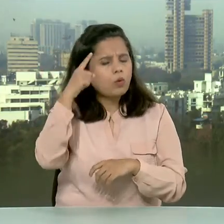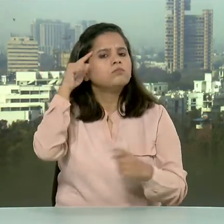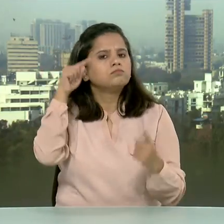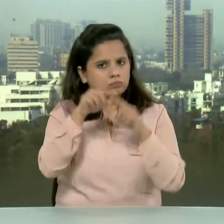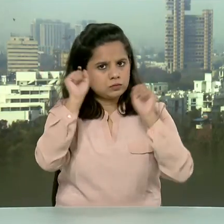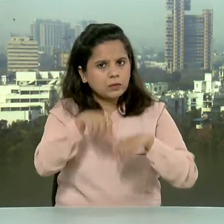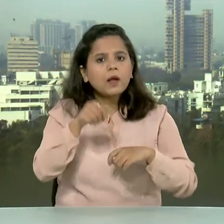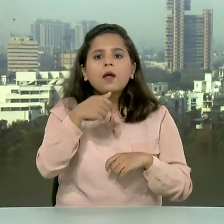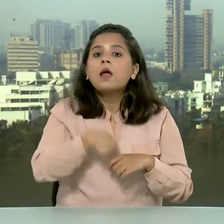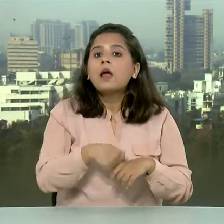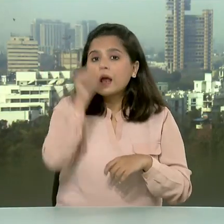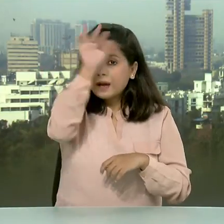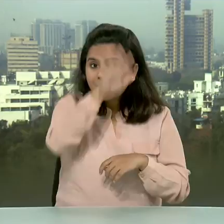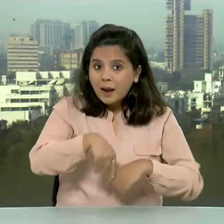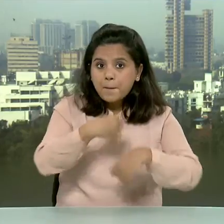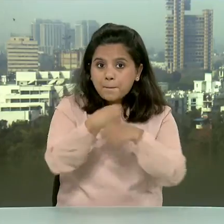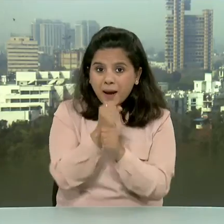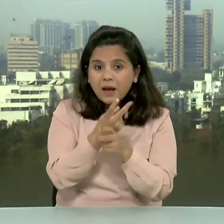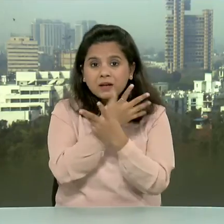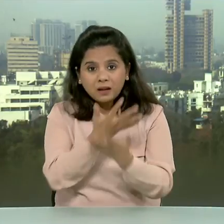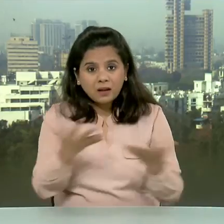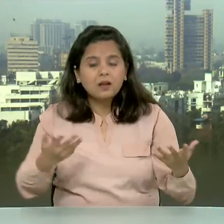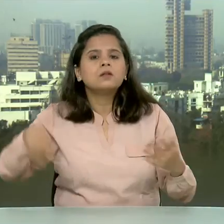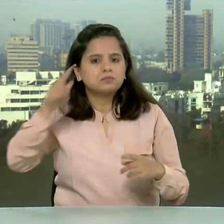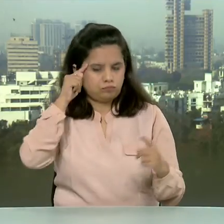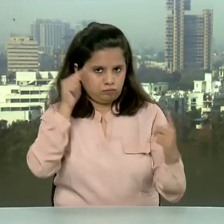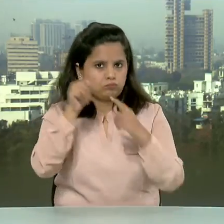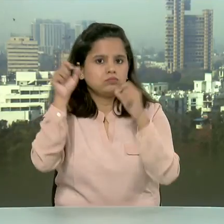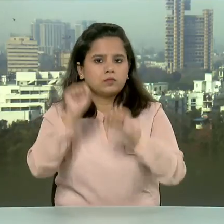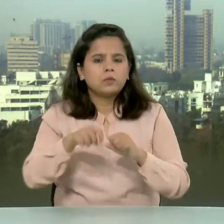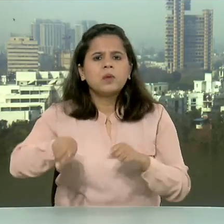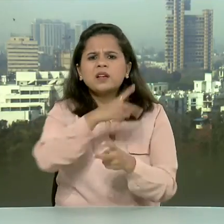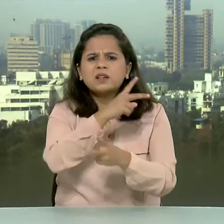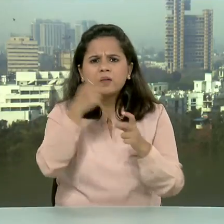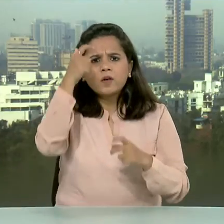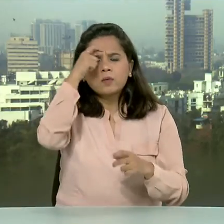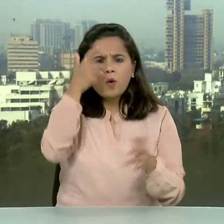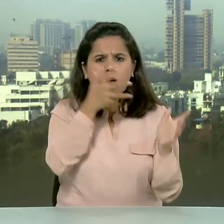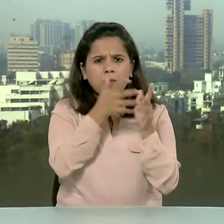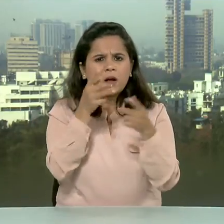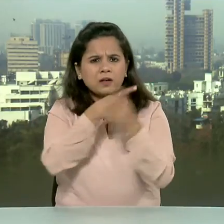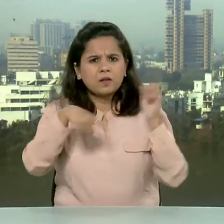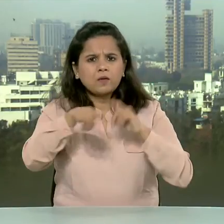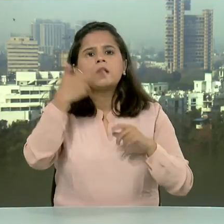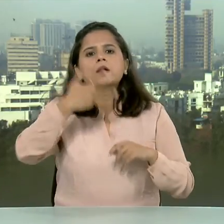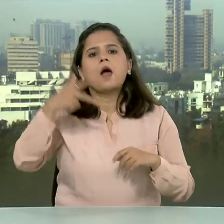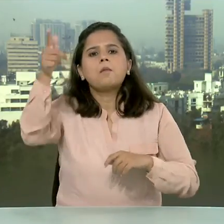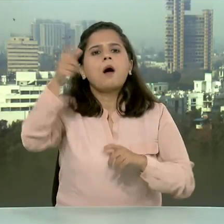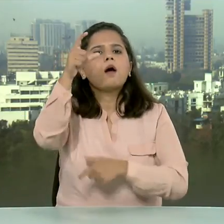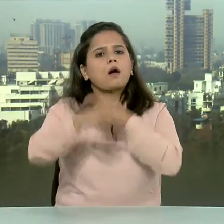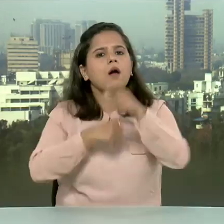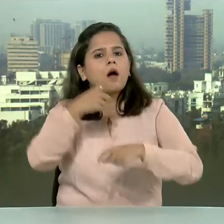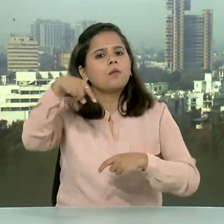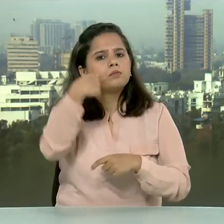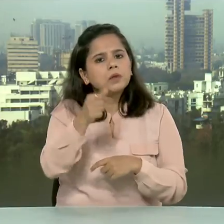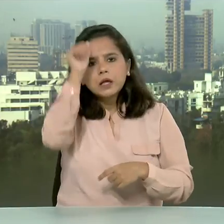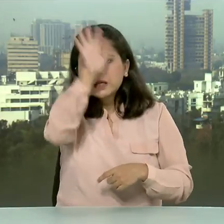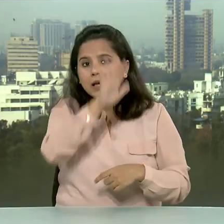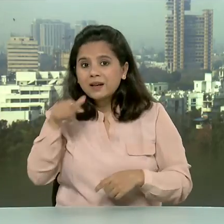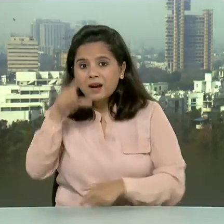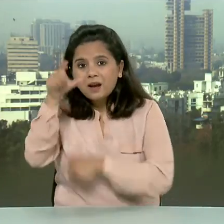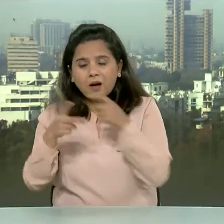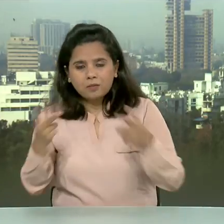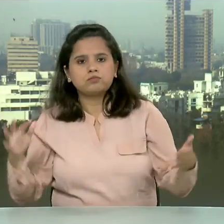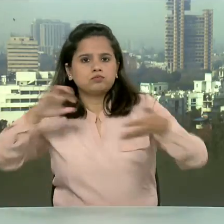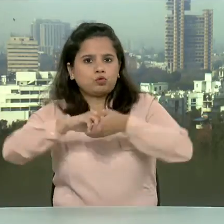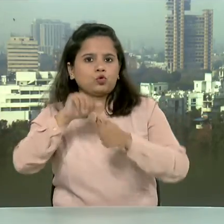अपना सहयोग बढ़ाने पर सहमत हुए वही पराली की समस्या से निपटने में भी देन्मार्क की कमपनियां भारती कमपनियों के साथ